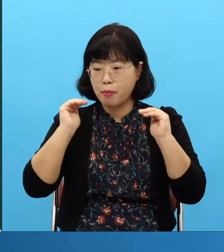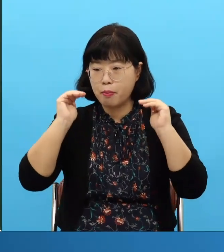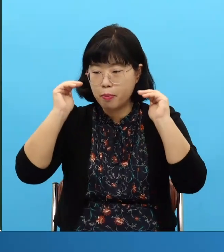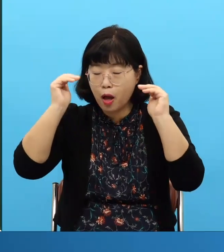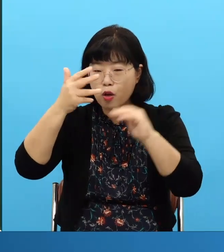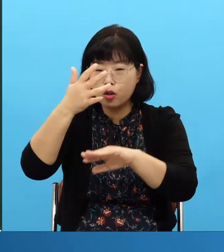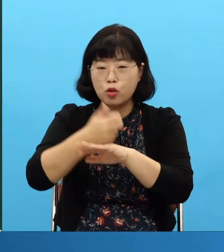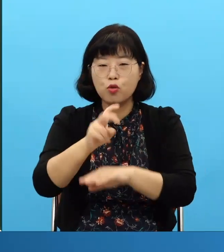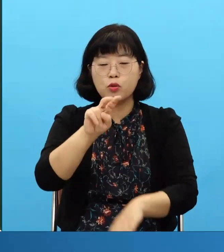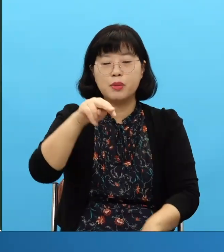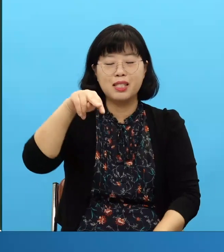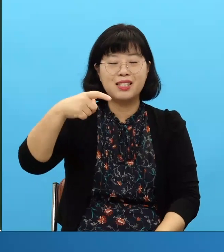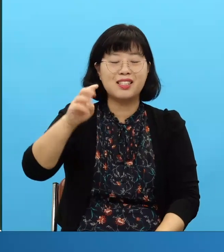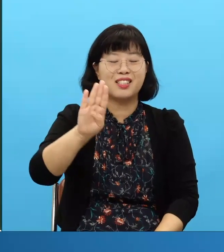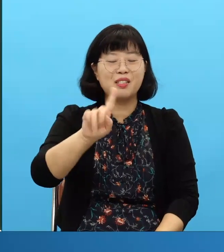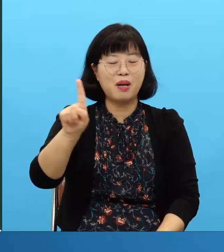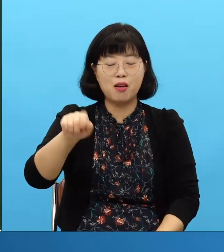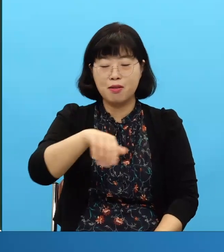Y Samuel no concluyó su vida sin más